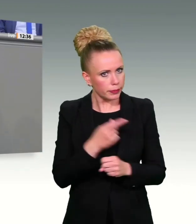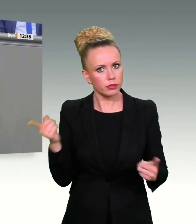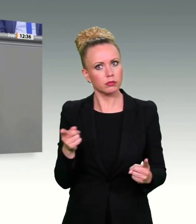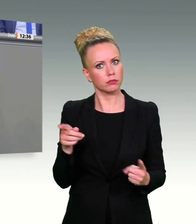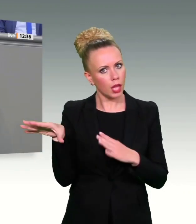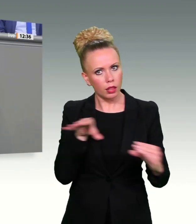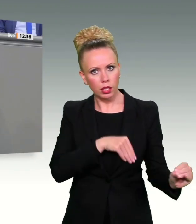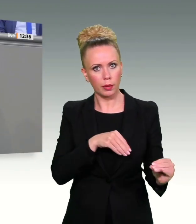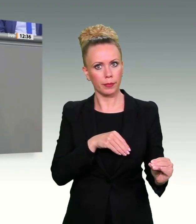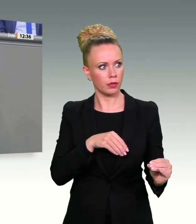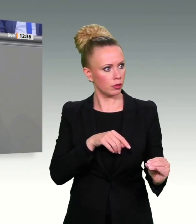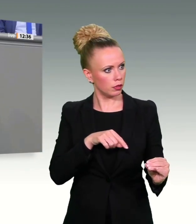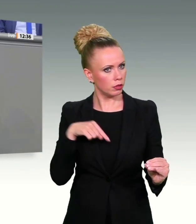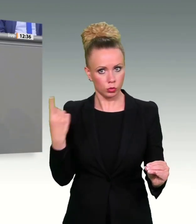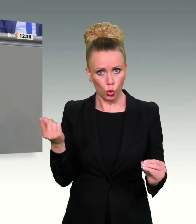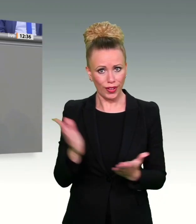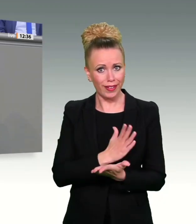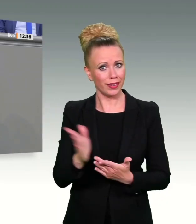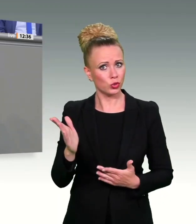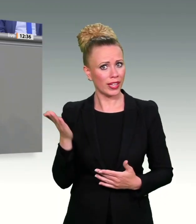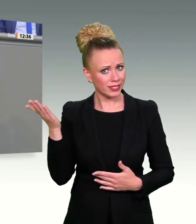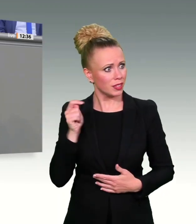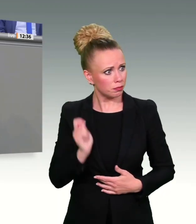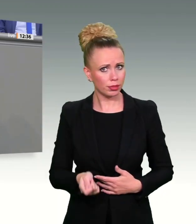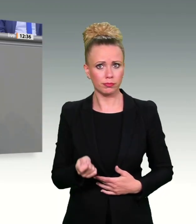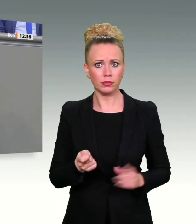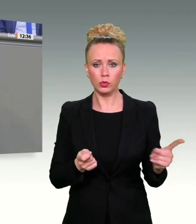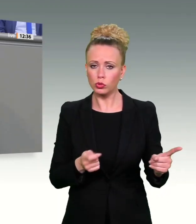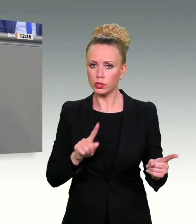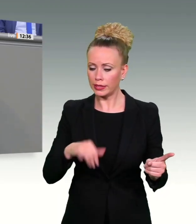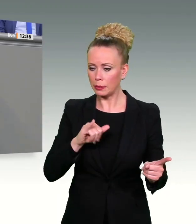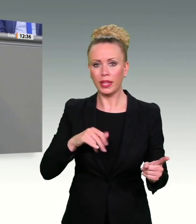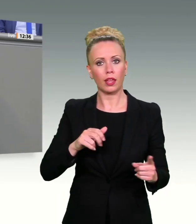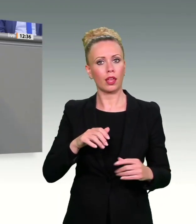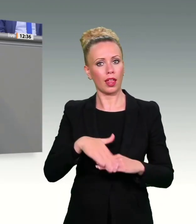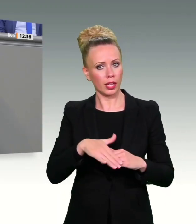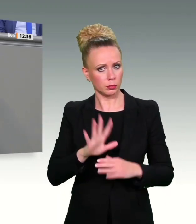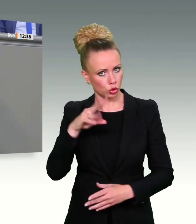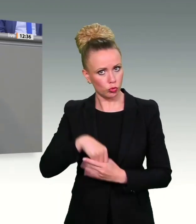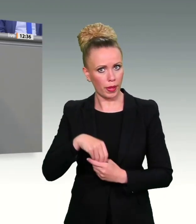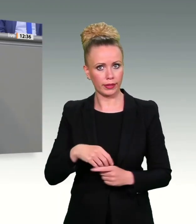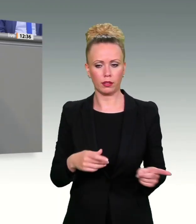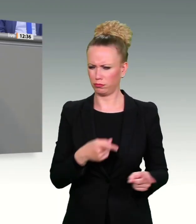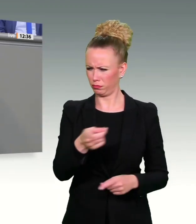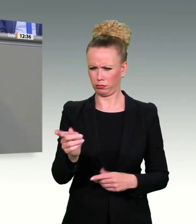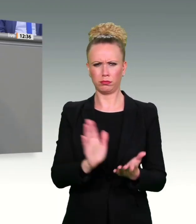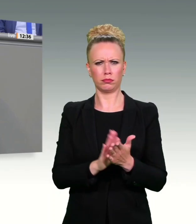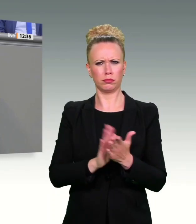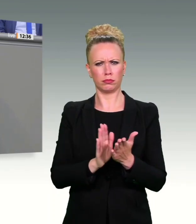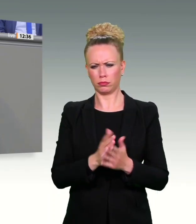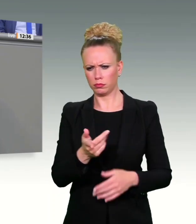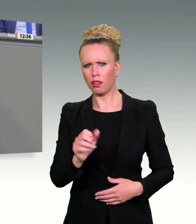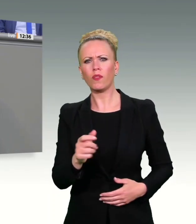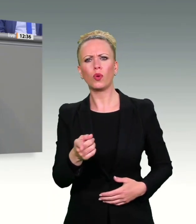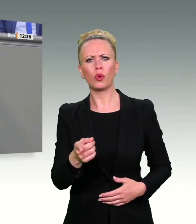von der Möglichkeit der IP-Adressenspeicherung. Sie haben gerade geklatscht. Ich will Ihnen zum Abschluss nur eines sagen. Dieses Klatschen ist beschämend